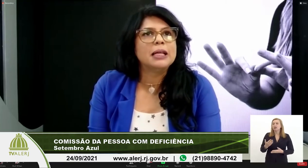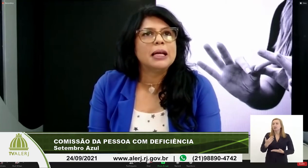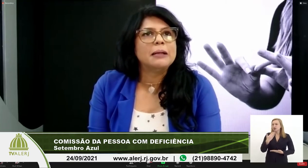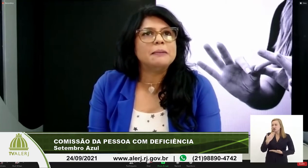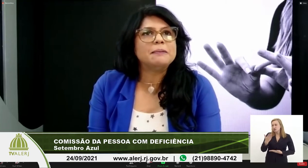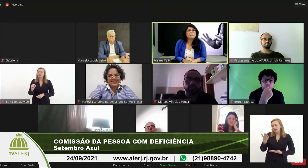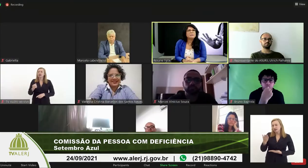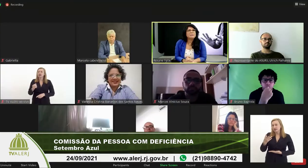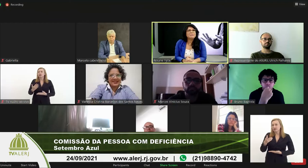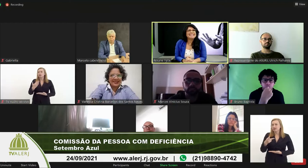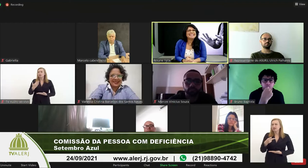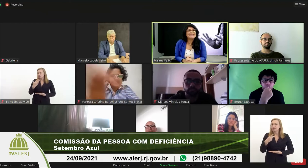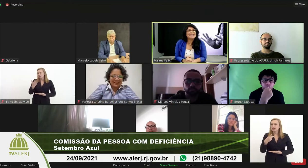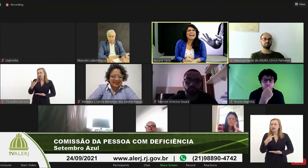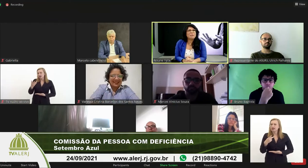então